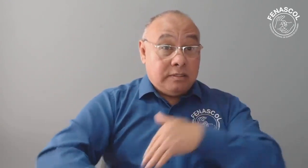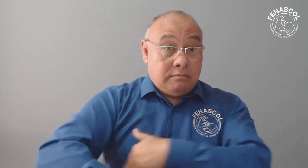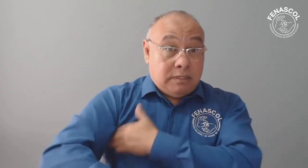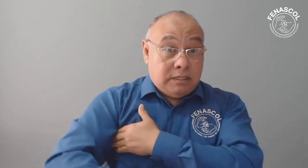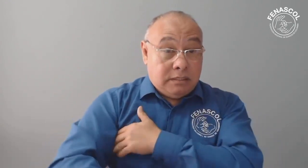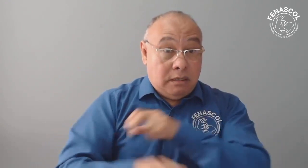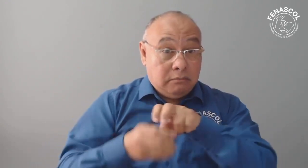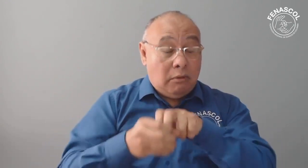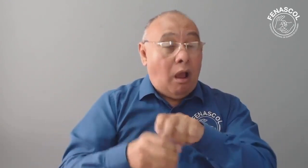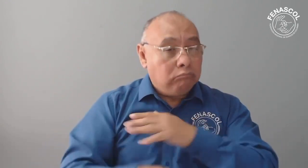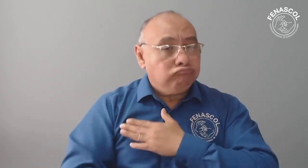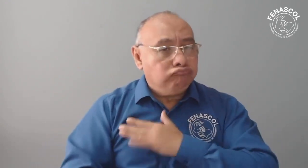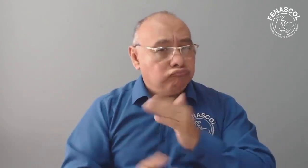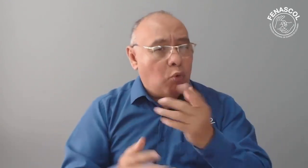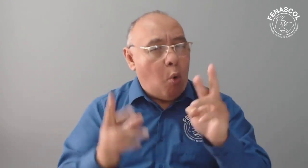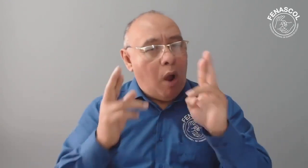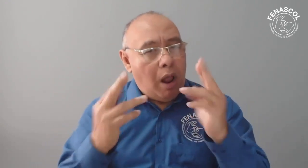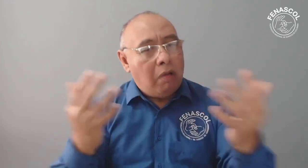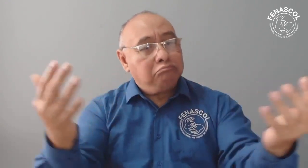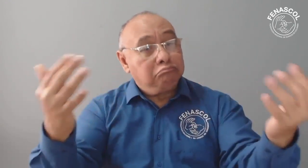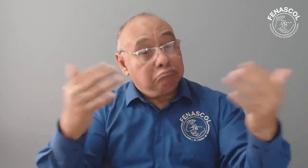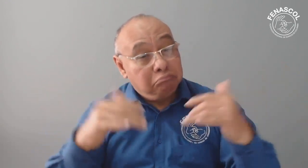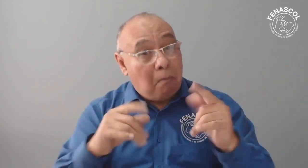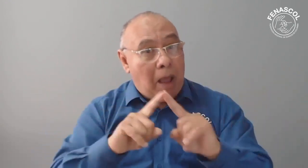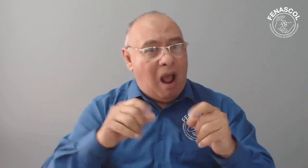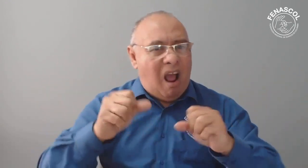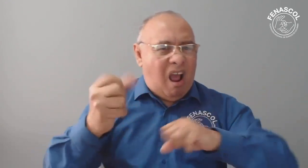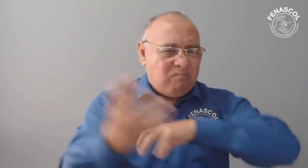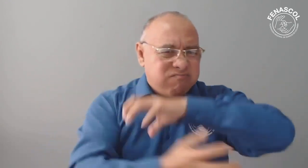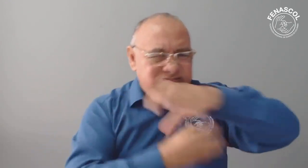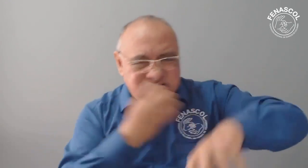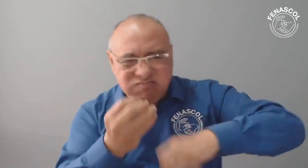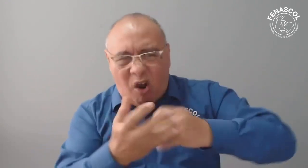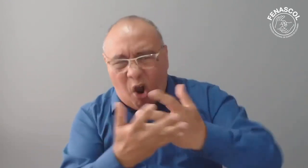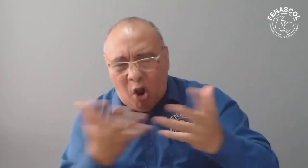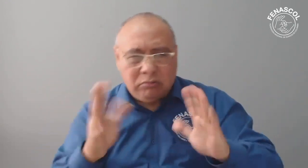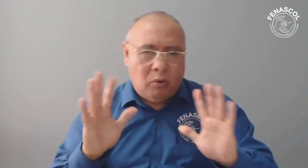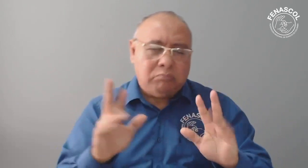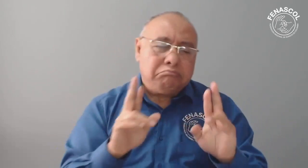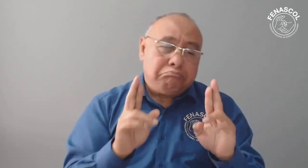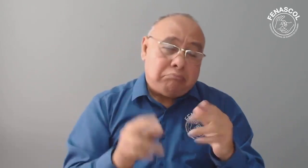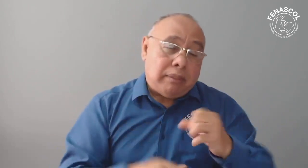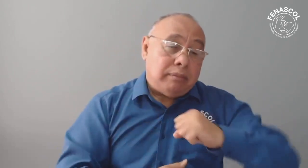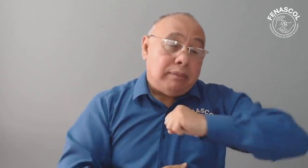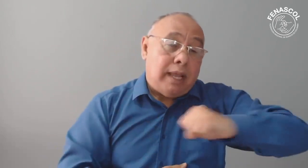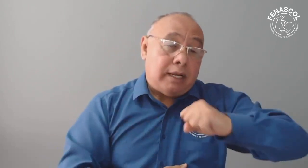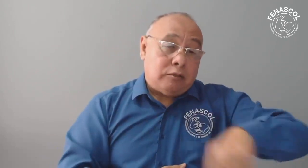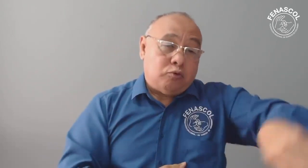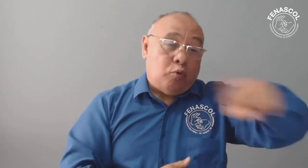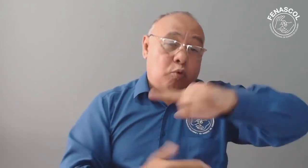La respuesta a la viceministra fue que la comunidad sorda estaba en todo el derecho de protestar pacíficamente.